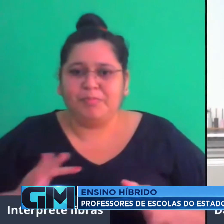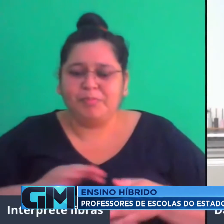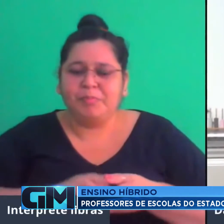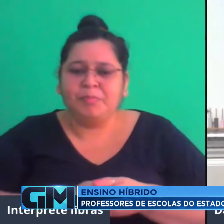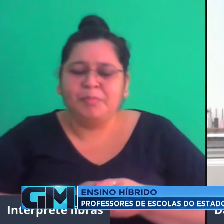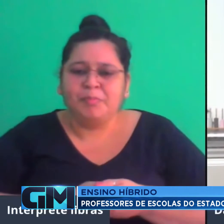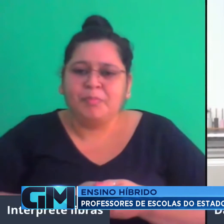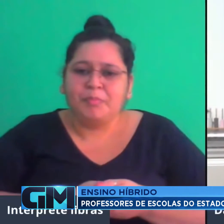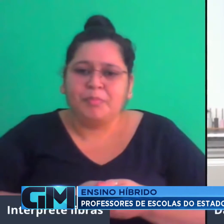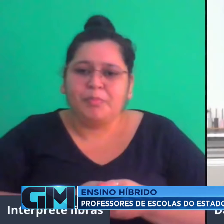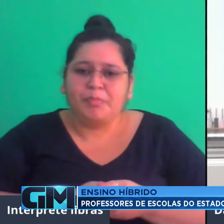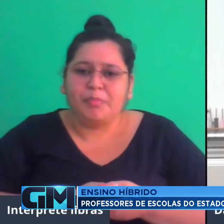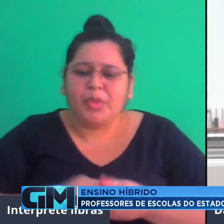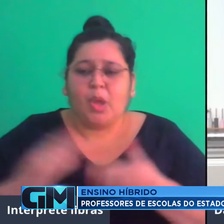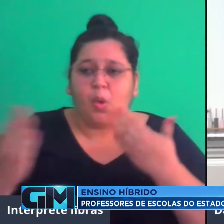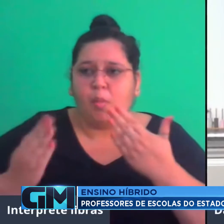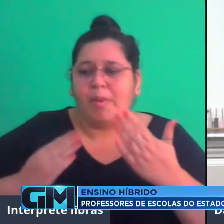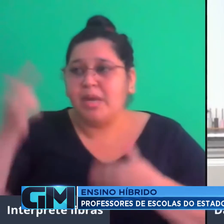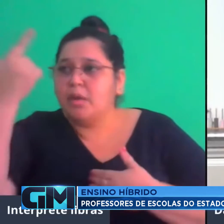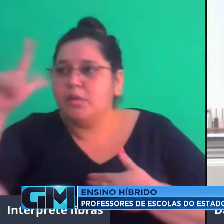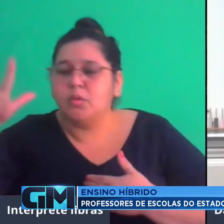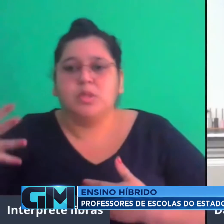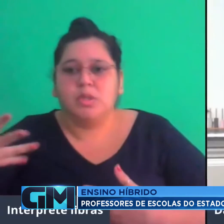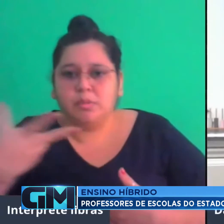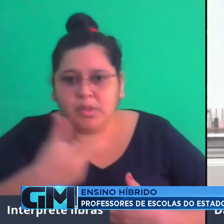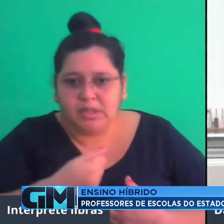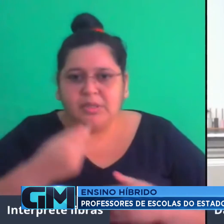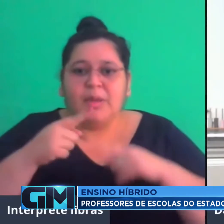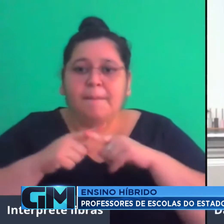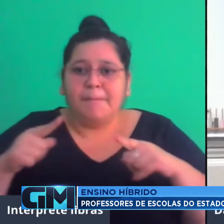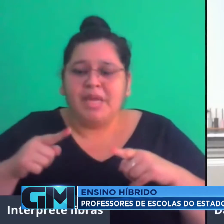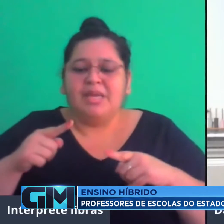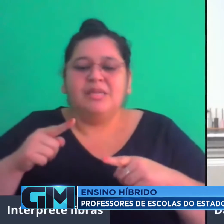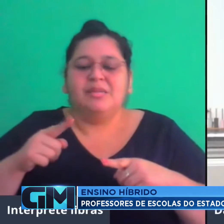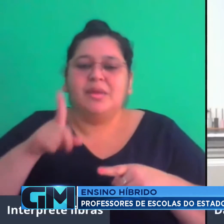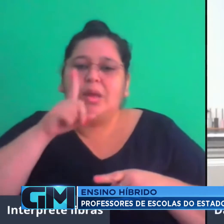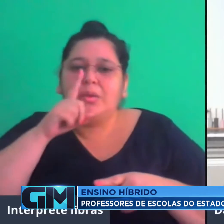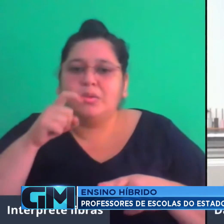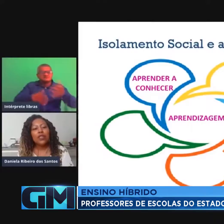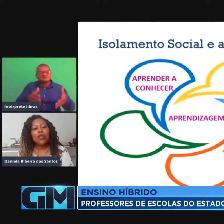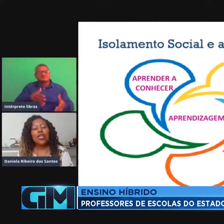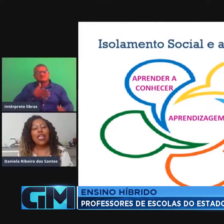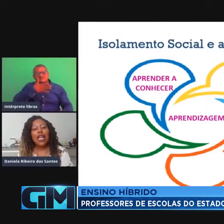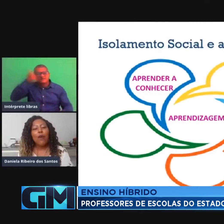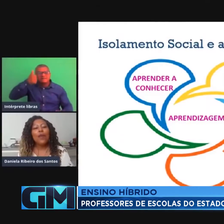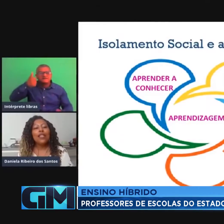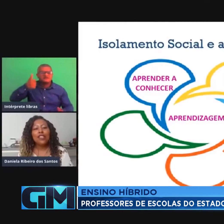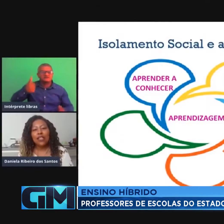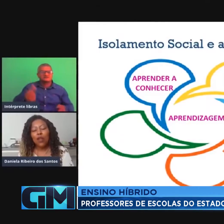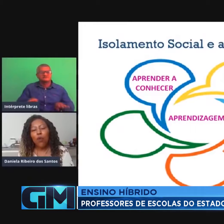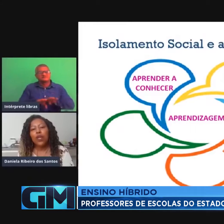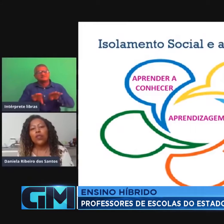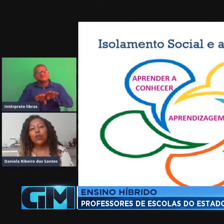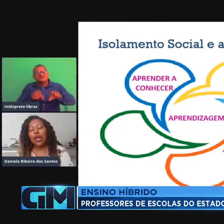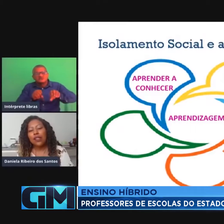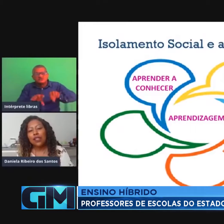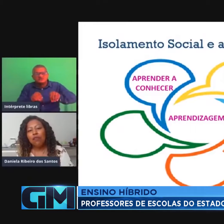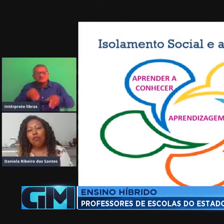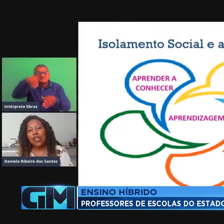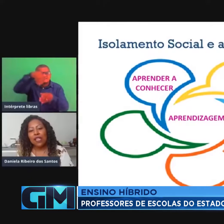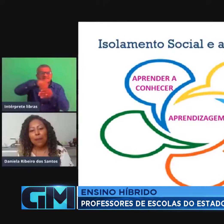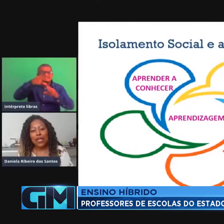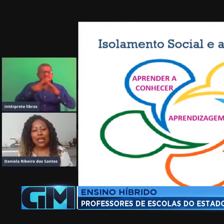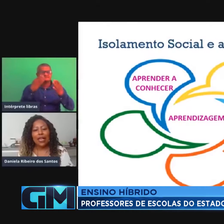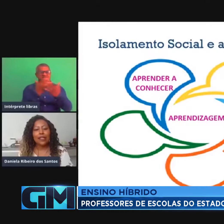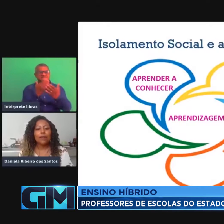especialista em gestão municipal pela Universidade de Sergipe, a UFS. Ela destacou que o ensino remoto é uma